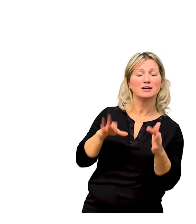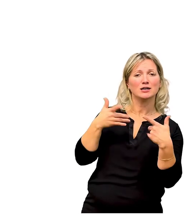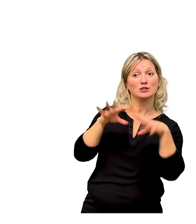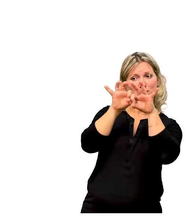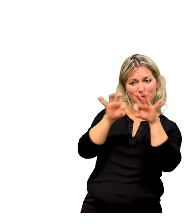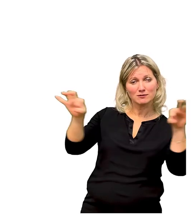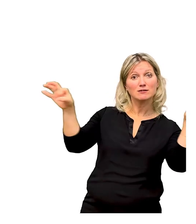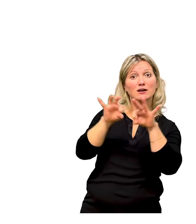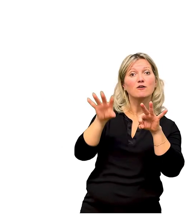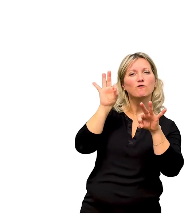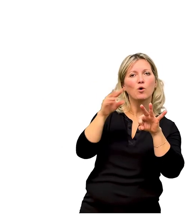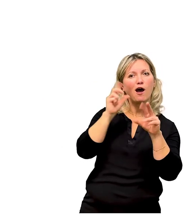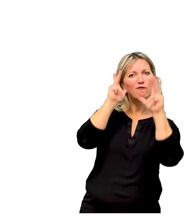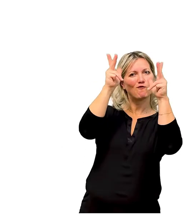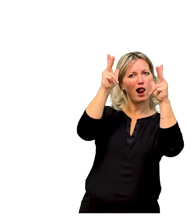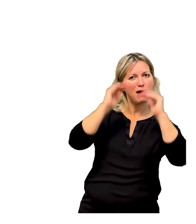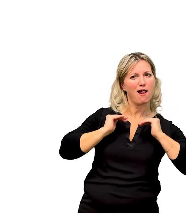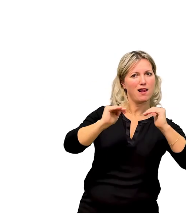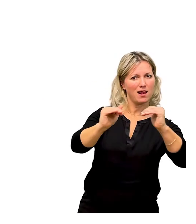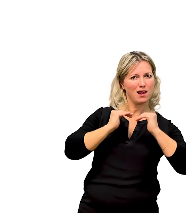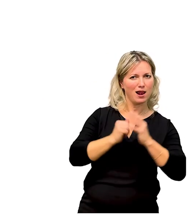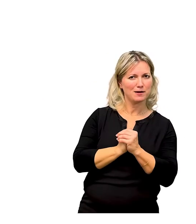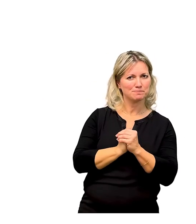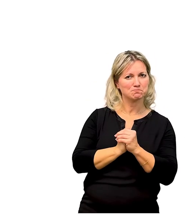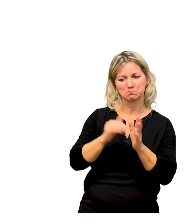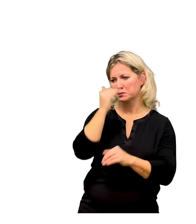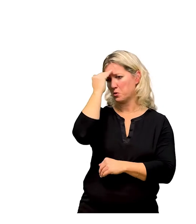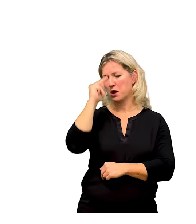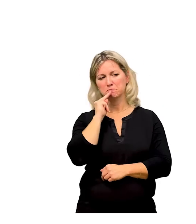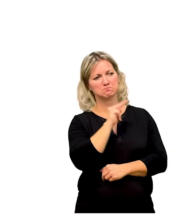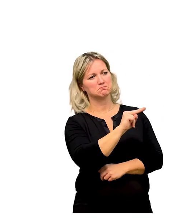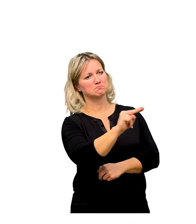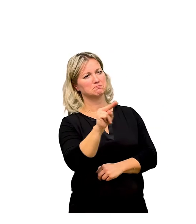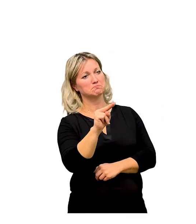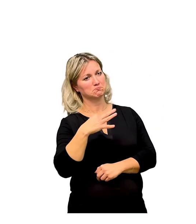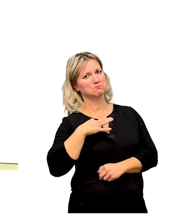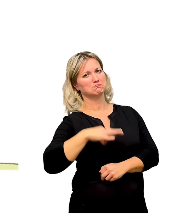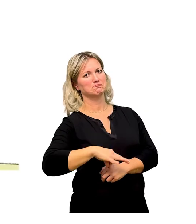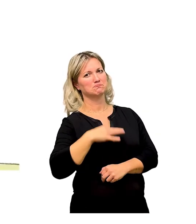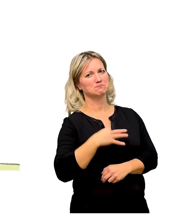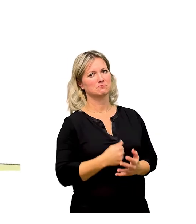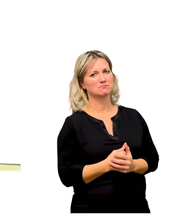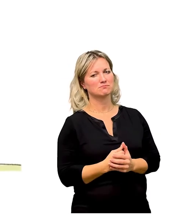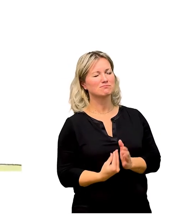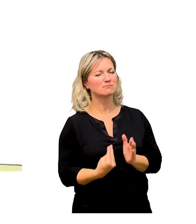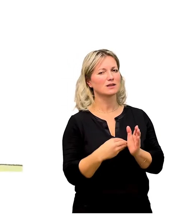Jetzt spannen wir die Schnur für das Volleyballfeld. Zufrieden schaut Luan sich um und ergänzt in Gebärdensprache.